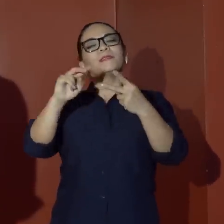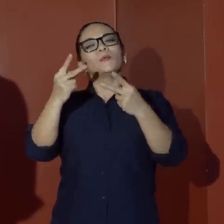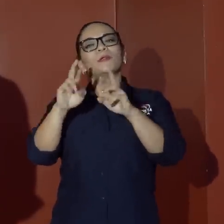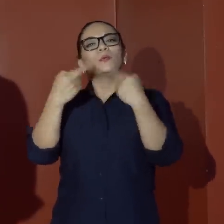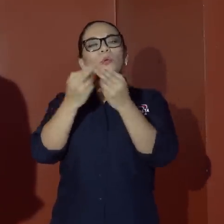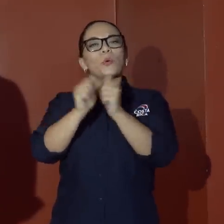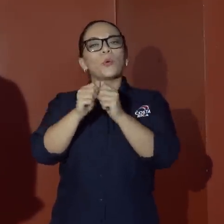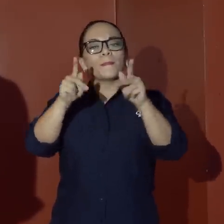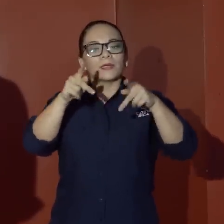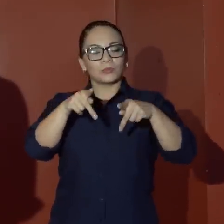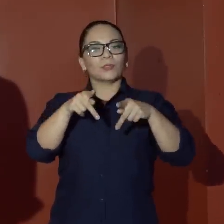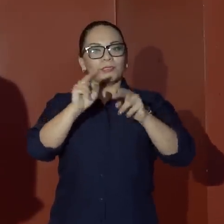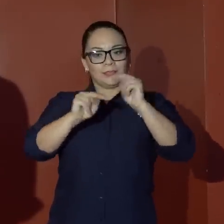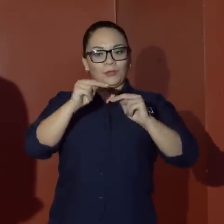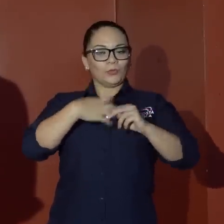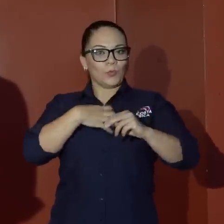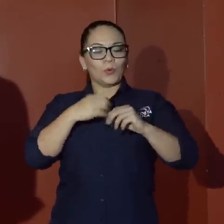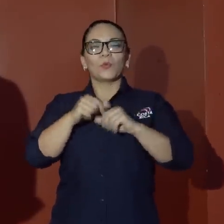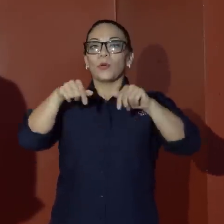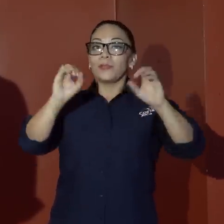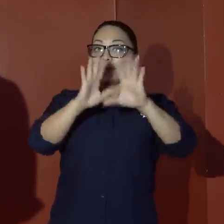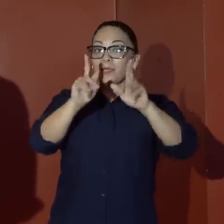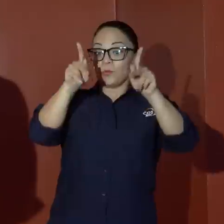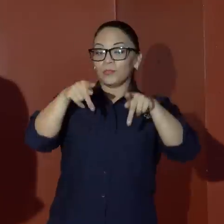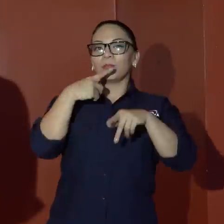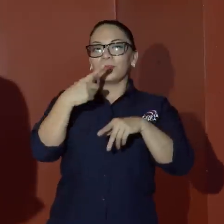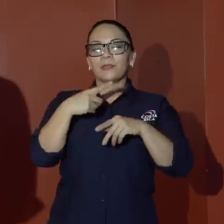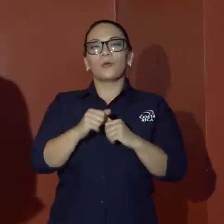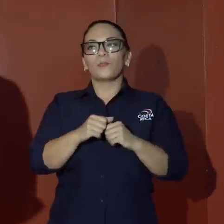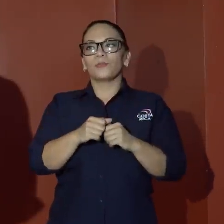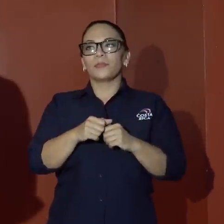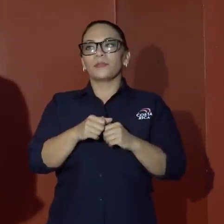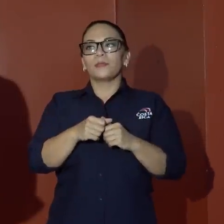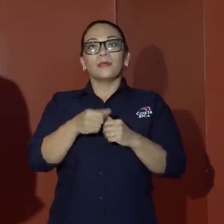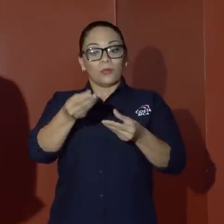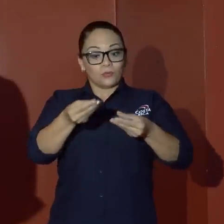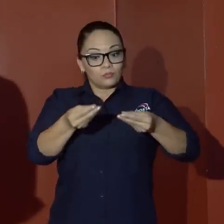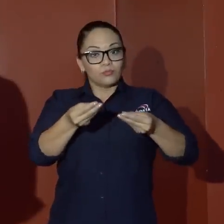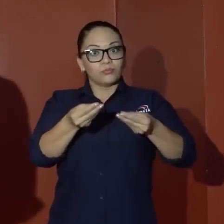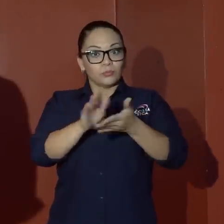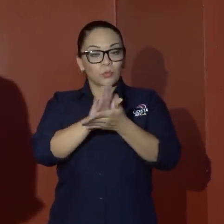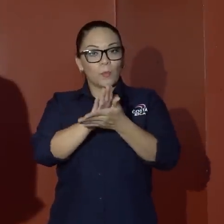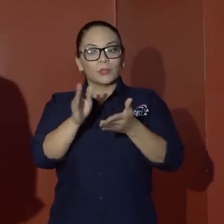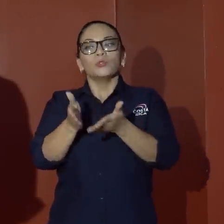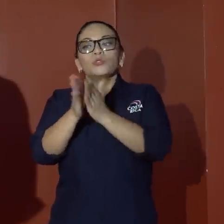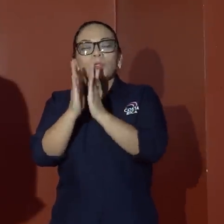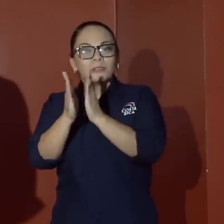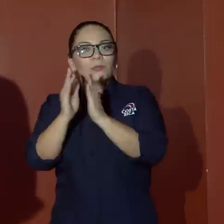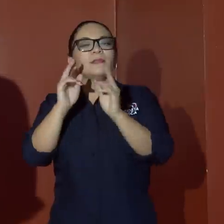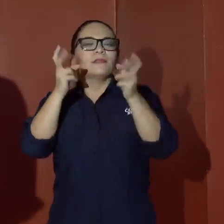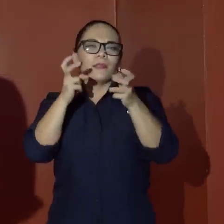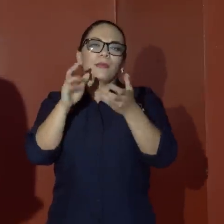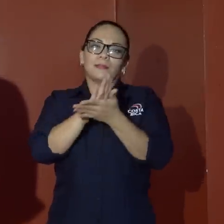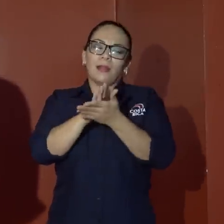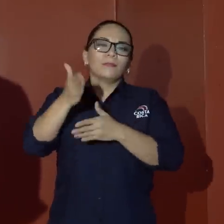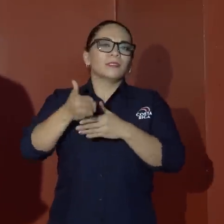que tuvieron con los emprendedores. Hoy en la mañana uno de ellos nos decía que llevaban una serie de solicitudes también, sobre todo en el tema de tramitología,